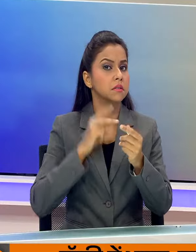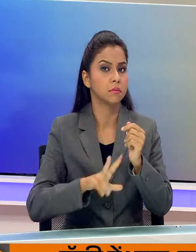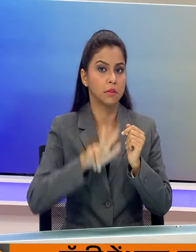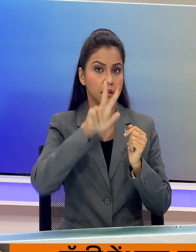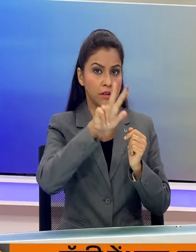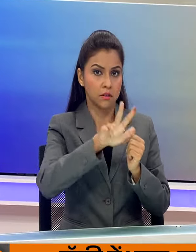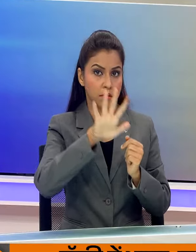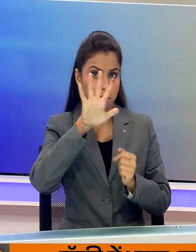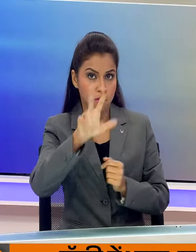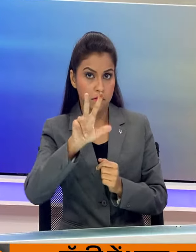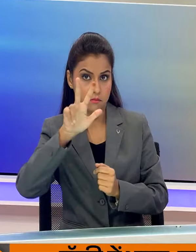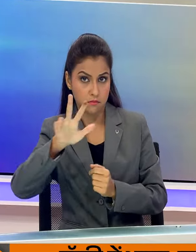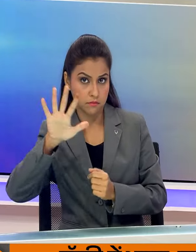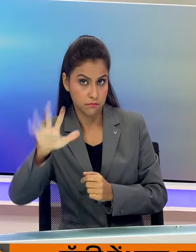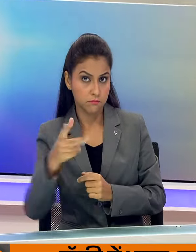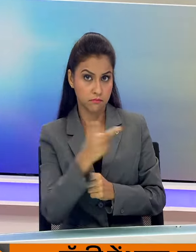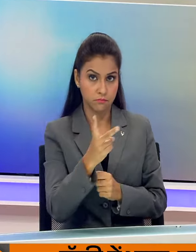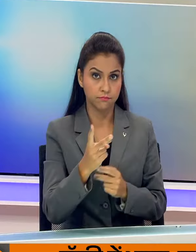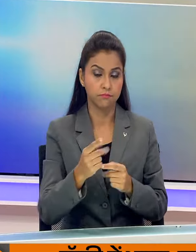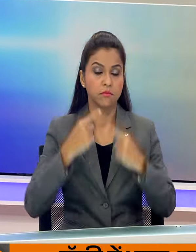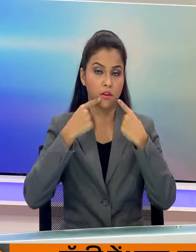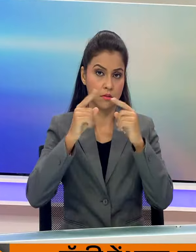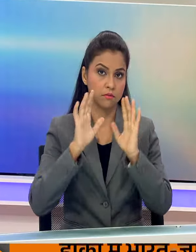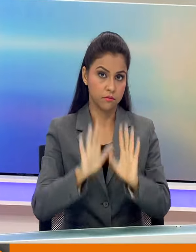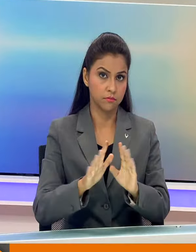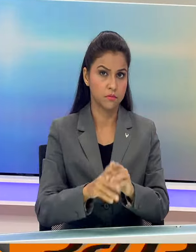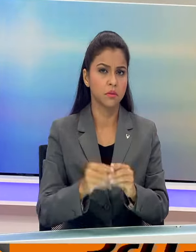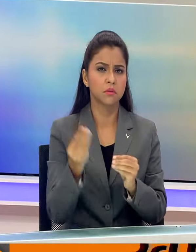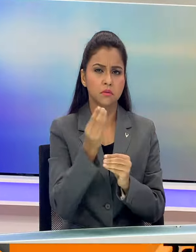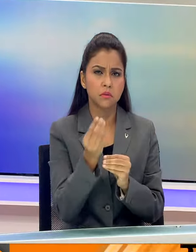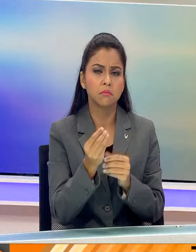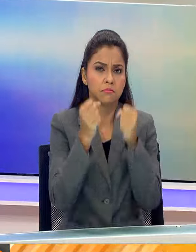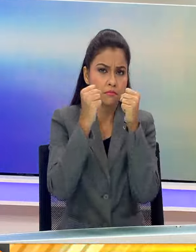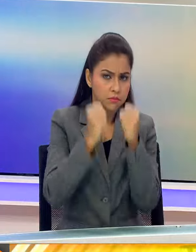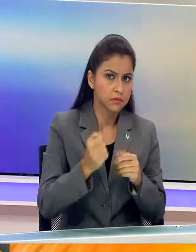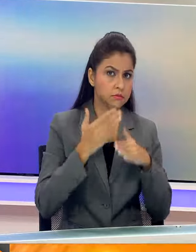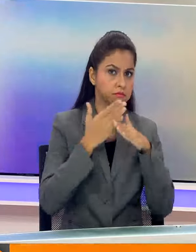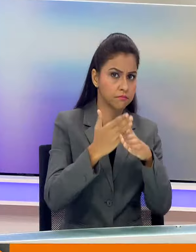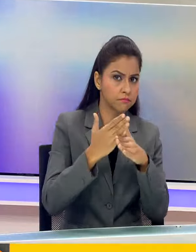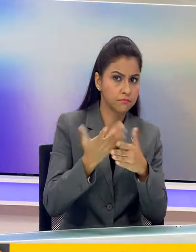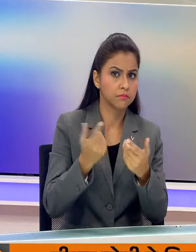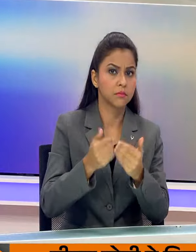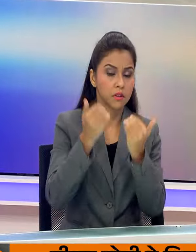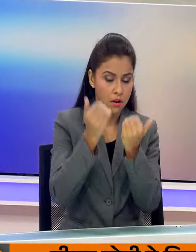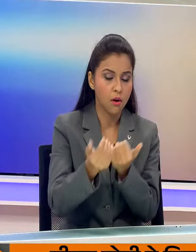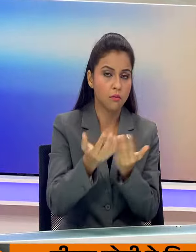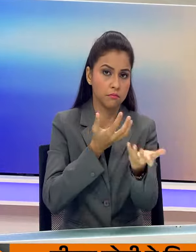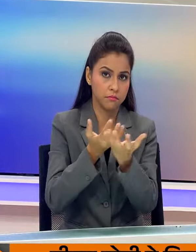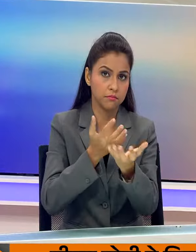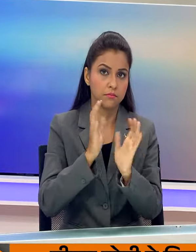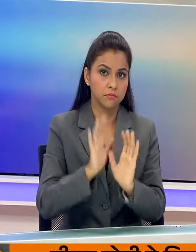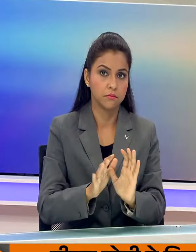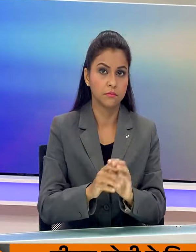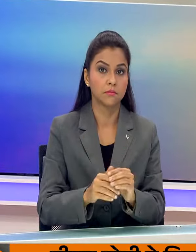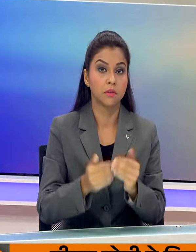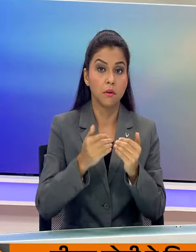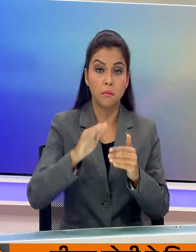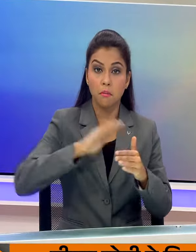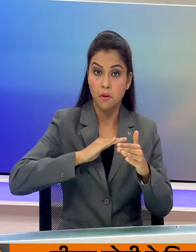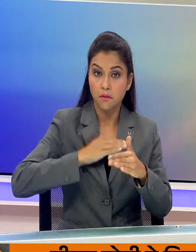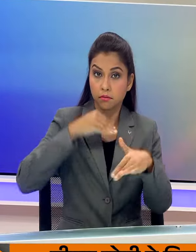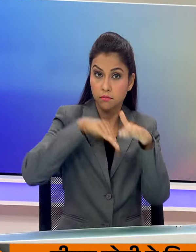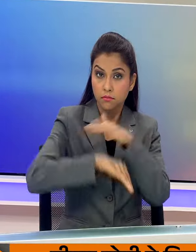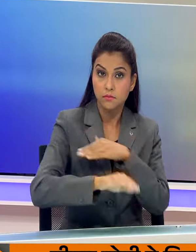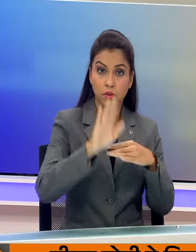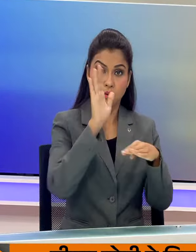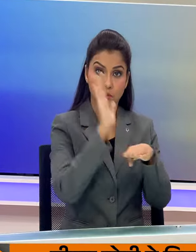सीटों पर चुनाव लड़ने की घूशना की है कुछ सीटों के बटवारे पर विचार विमर्ष अभी भी जारी है महाराश्ट्र